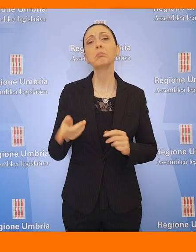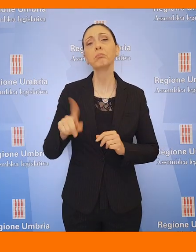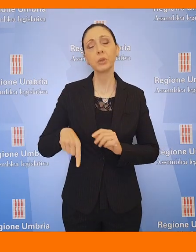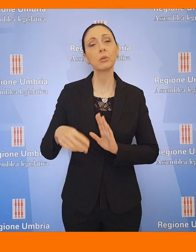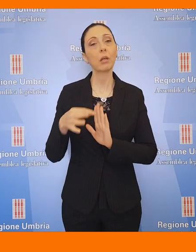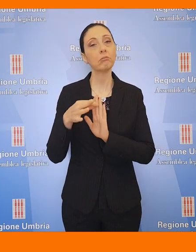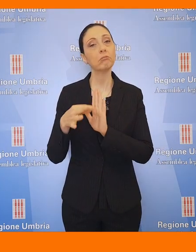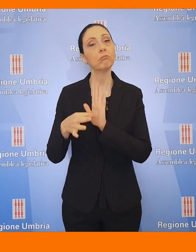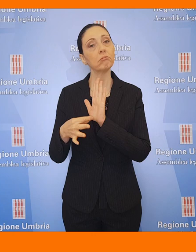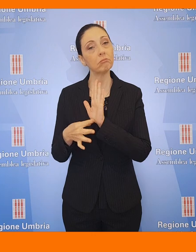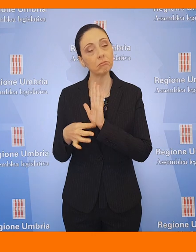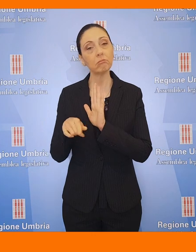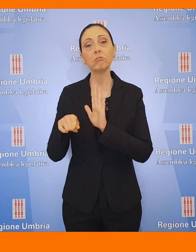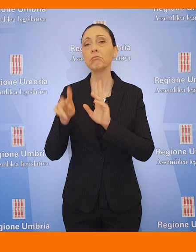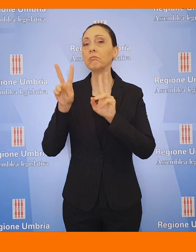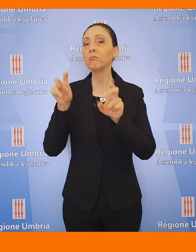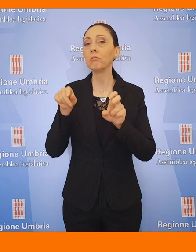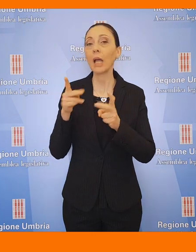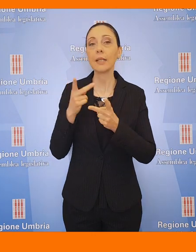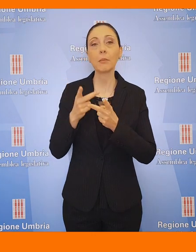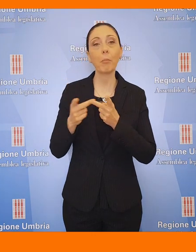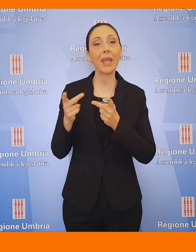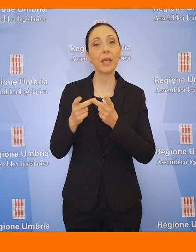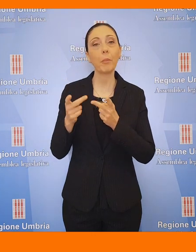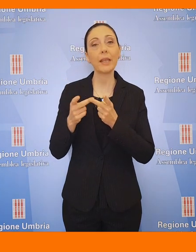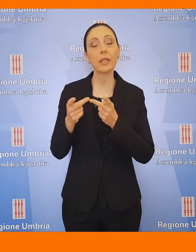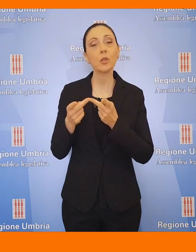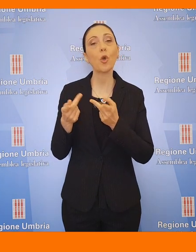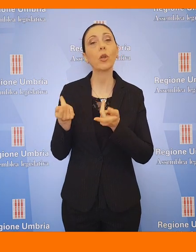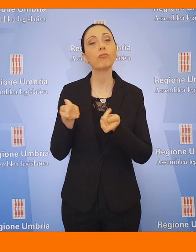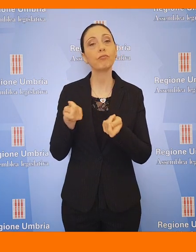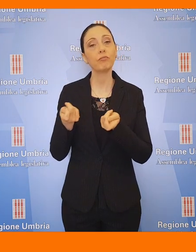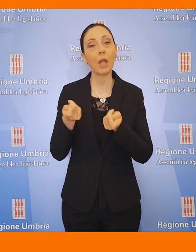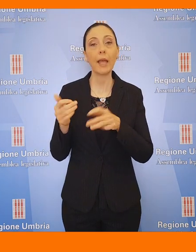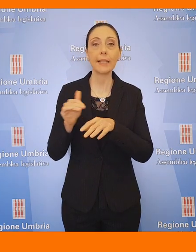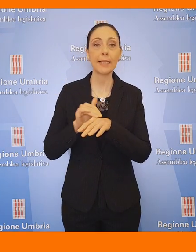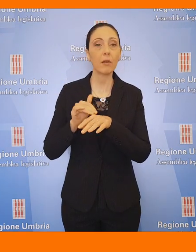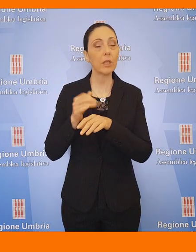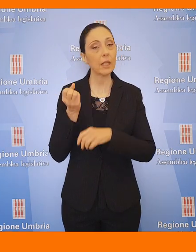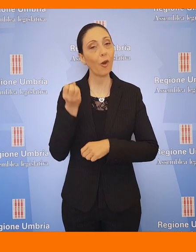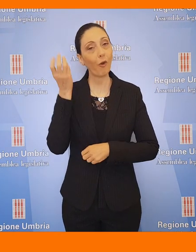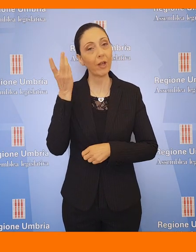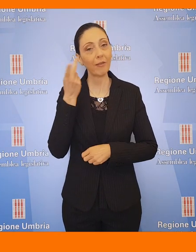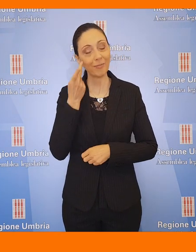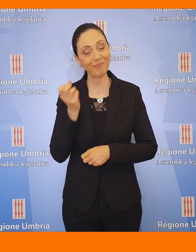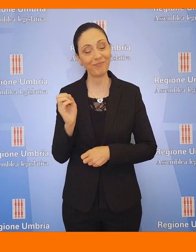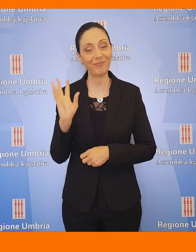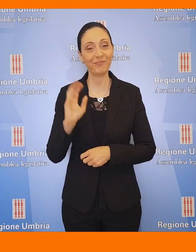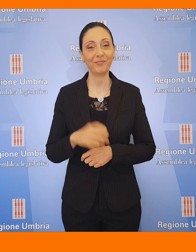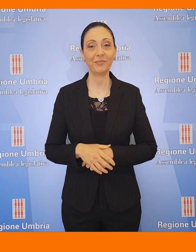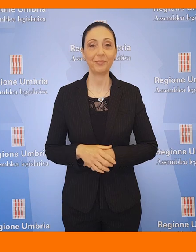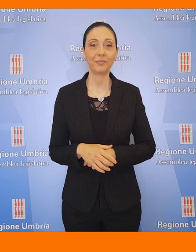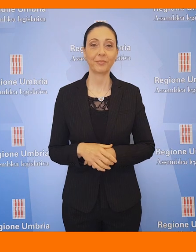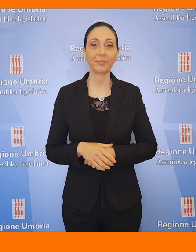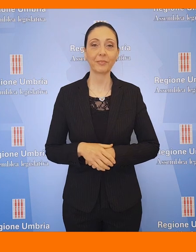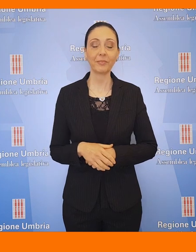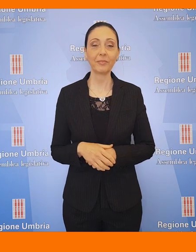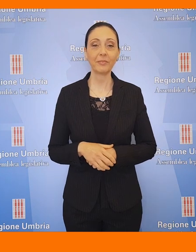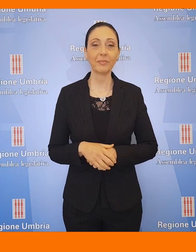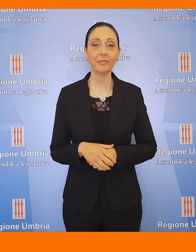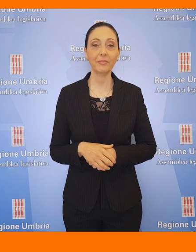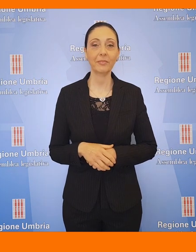disposizioni in materia di sperimentazioni gestionali di servizi innovativi. Vediamo il servizio.